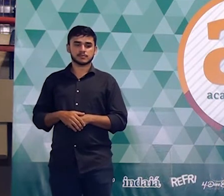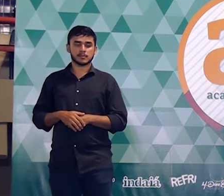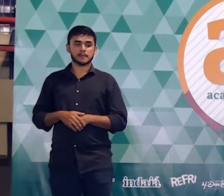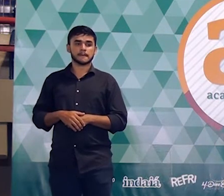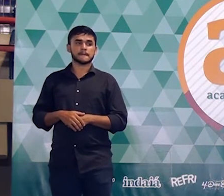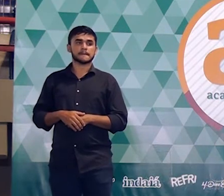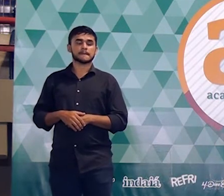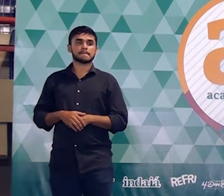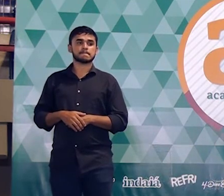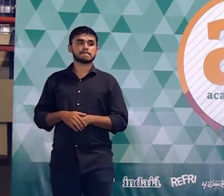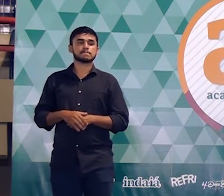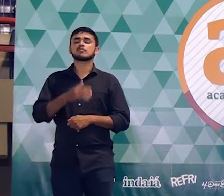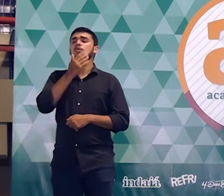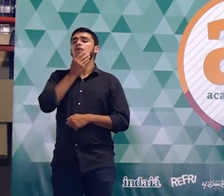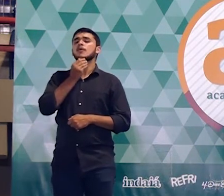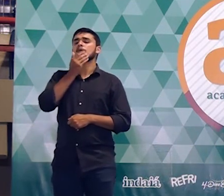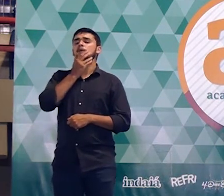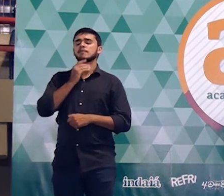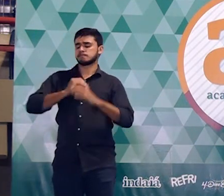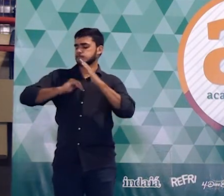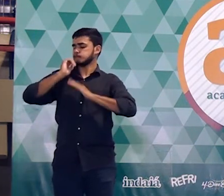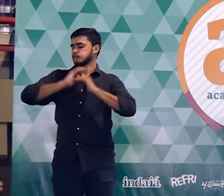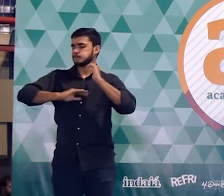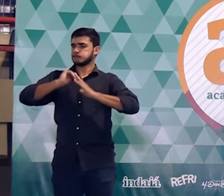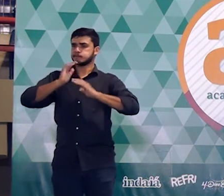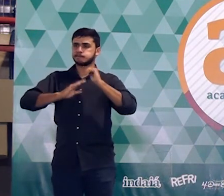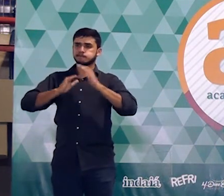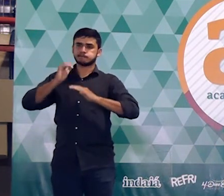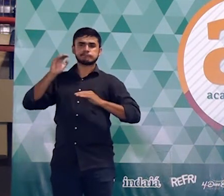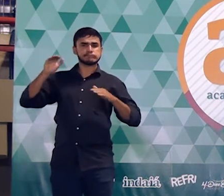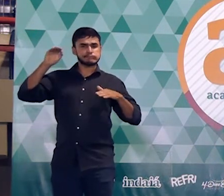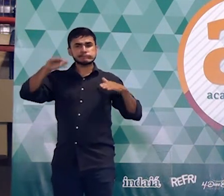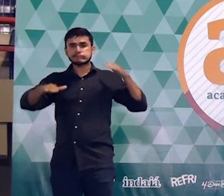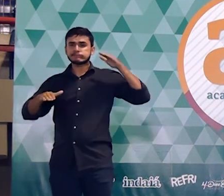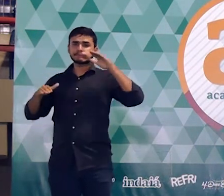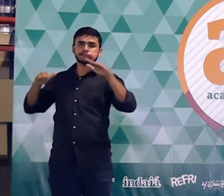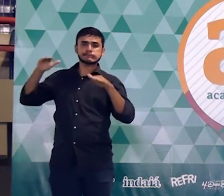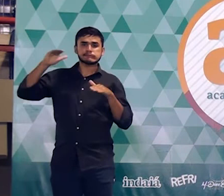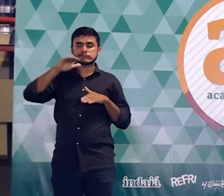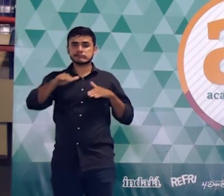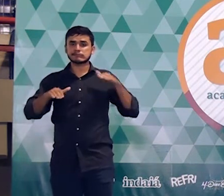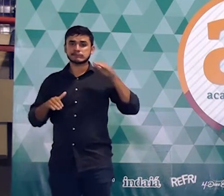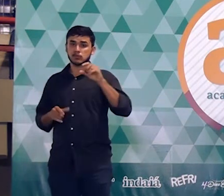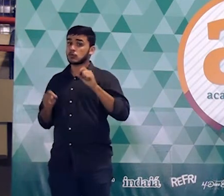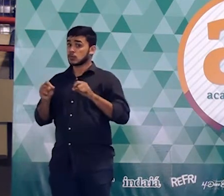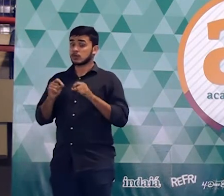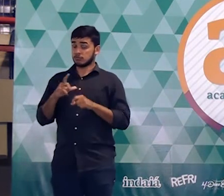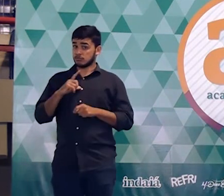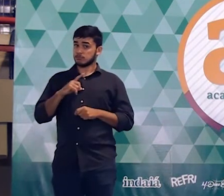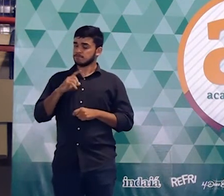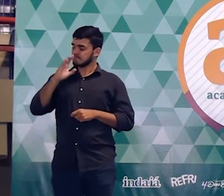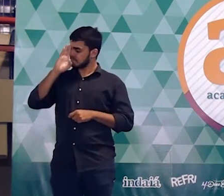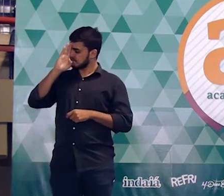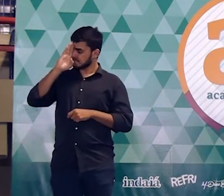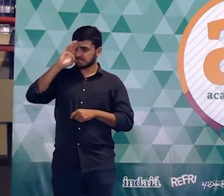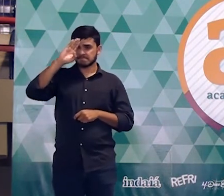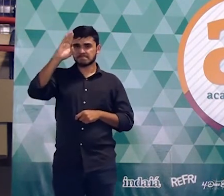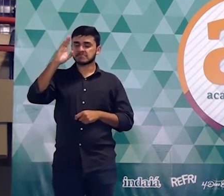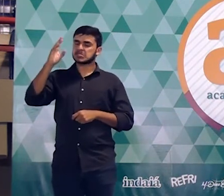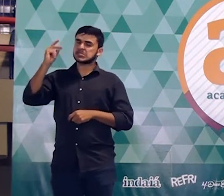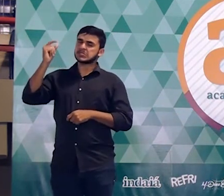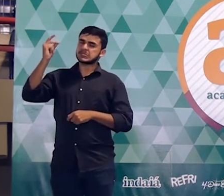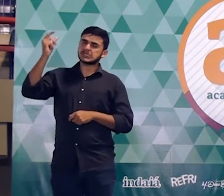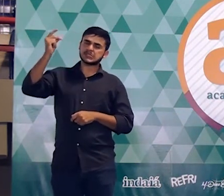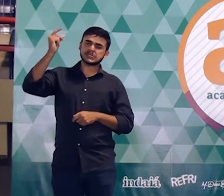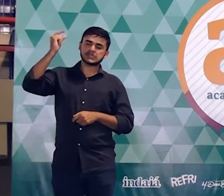existe um nadador que hoje já está fora de atividade mas que foi referência para a natação brasileira durante muito